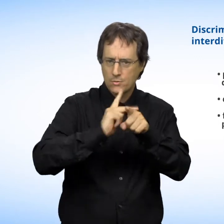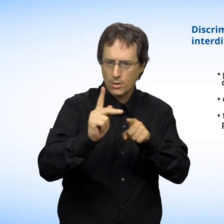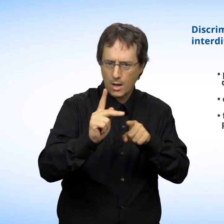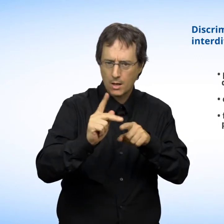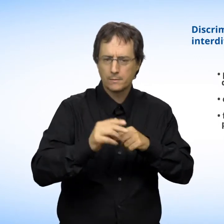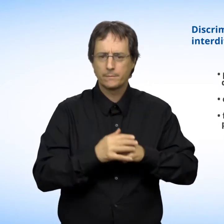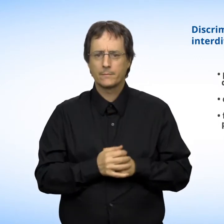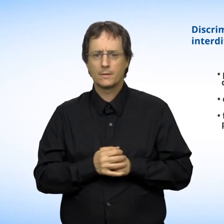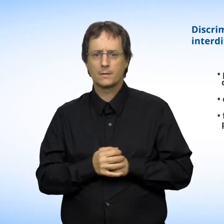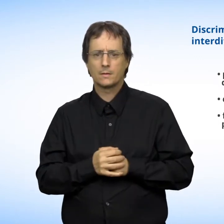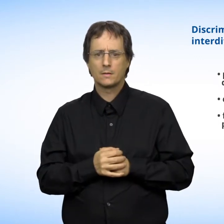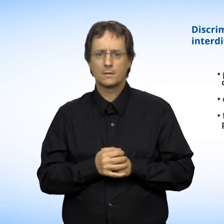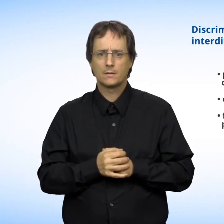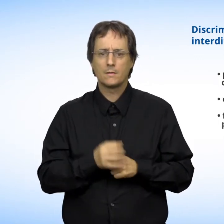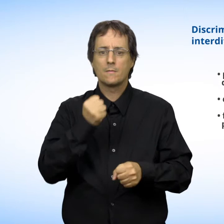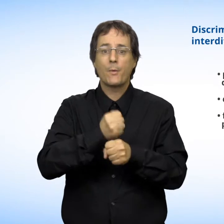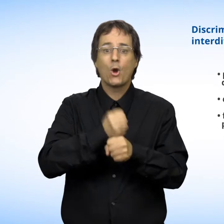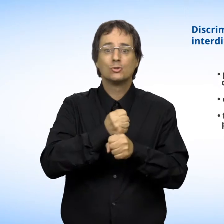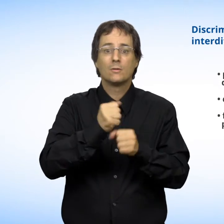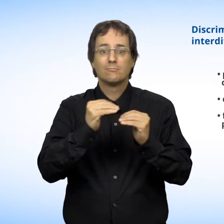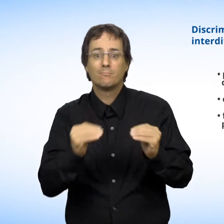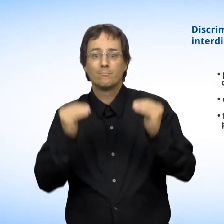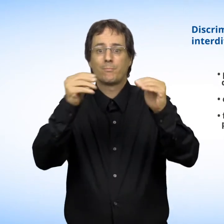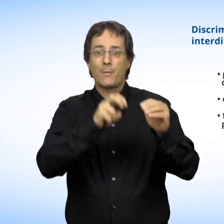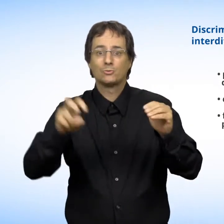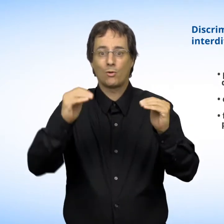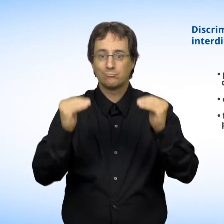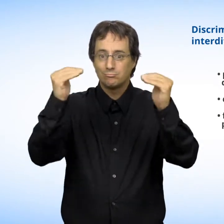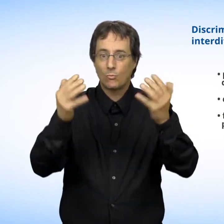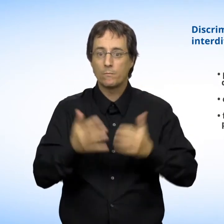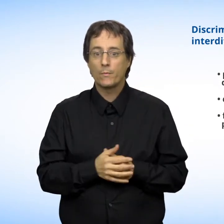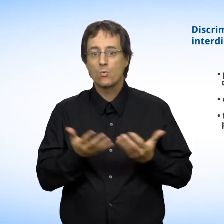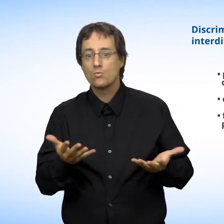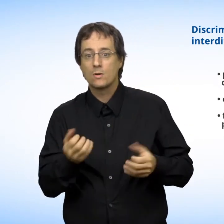La formation professionnelle, la promotion ou la mutation.